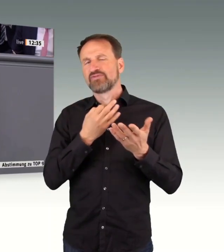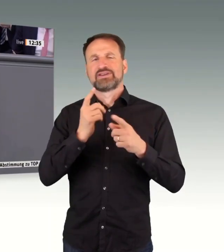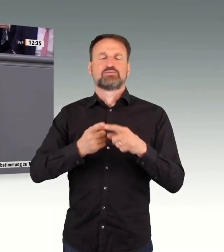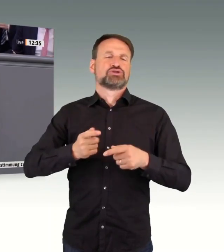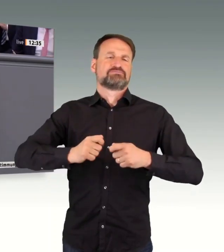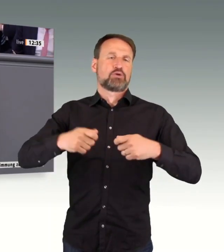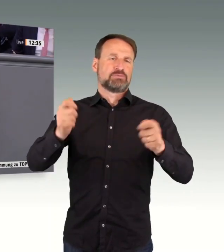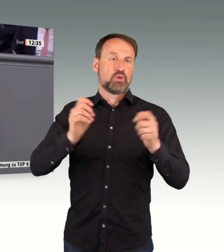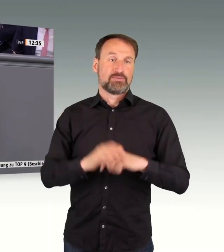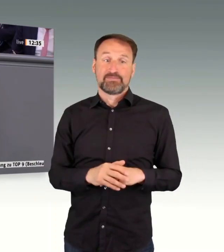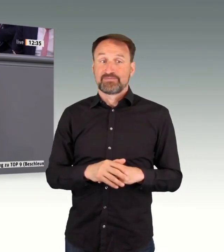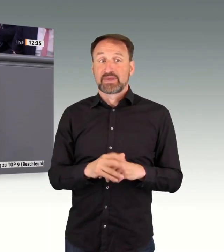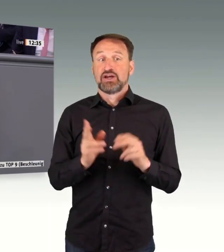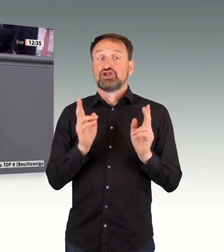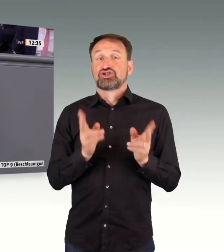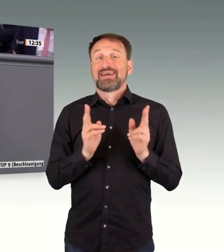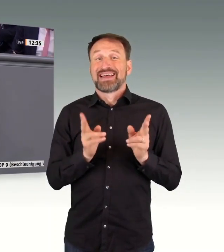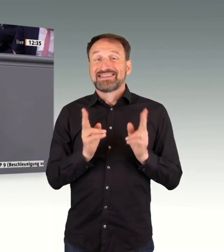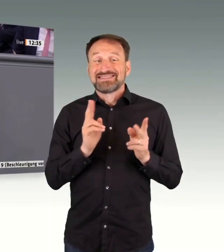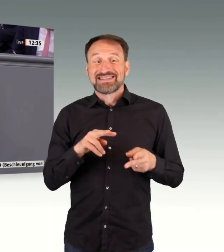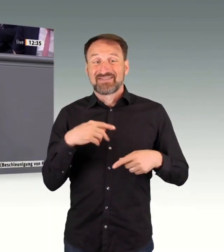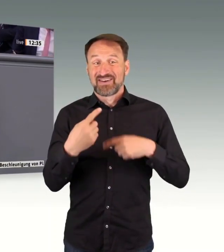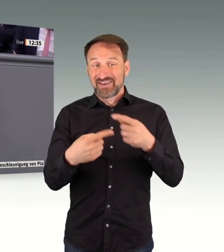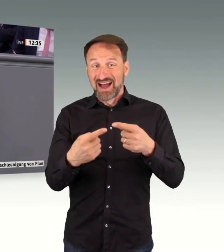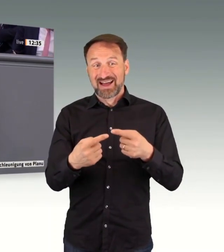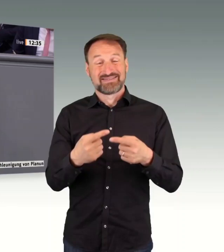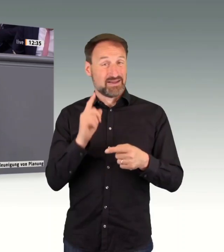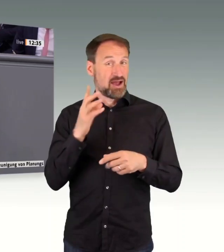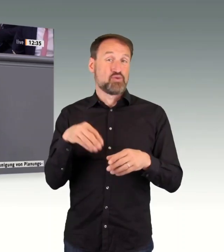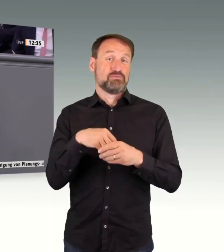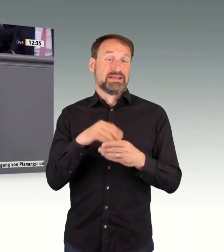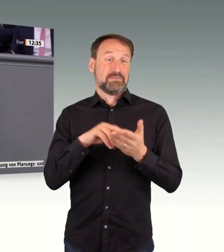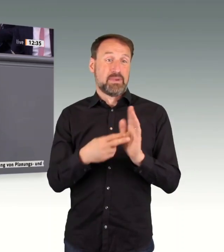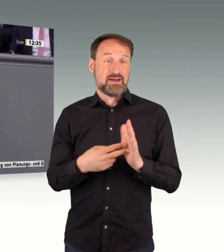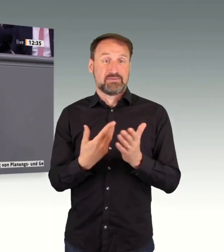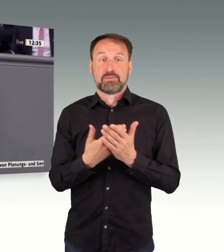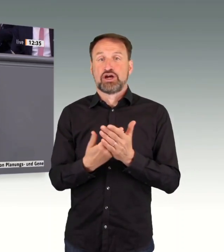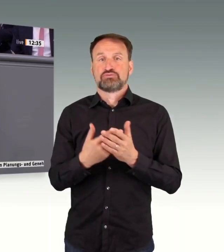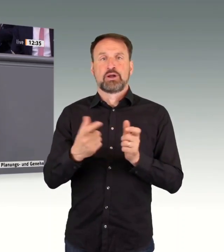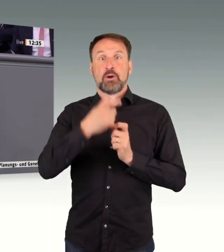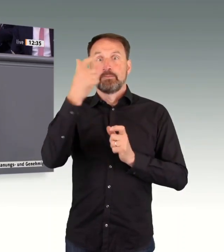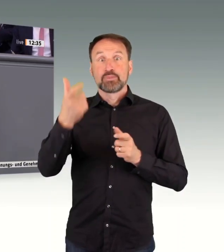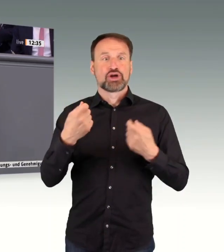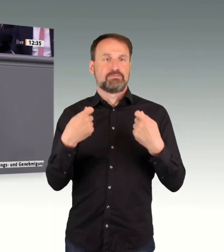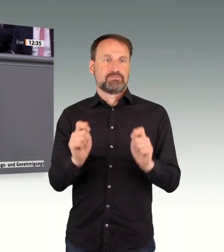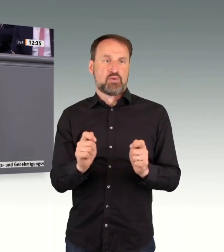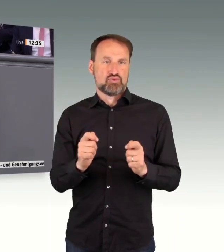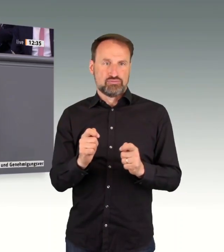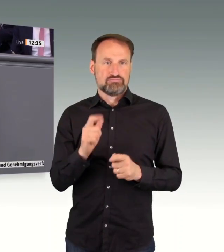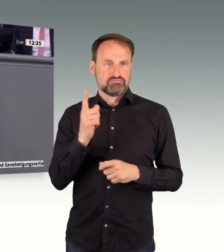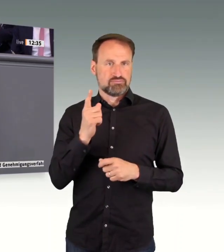sowie eine frühzeitige Bürgerbeteiligung sind selbstverständlich vorgesehen. In Lüdenscheid, an der Baustelle